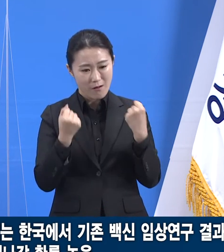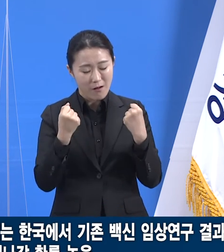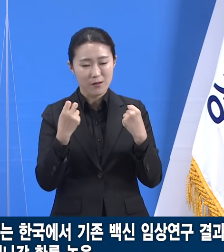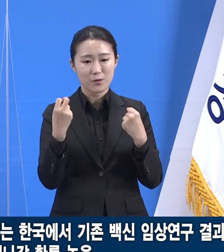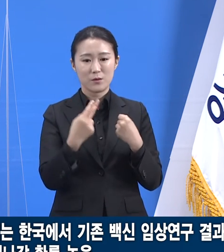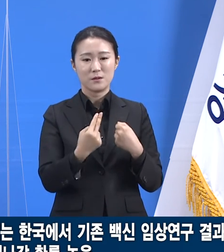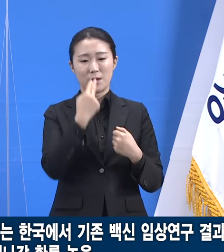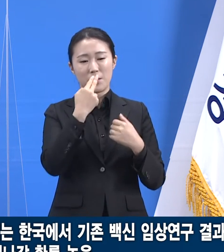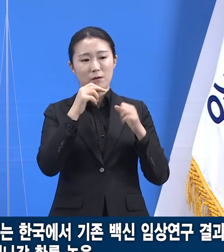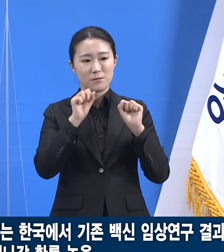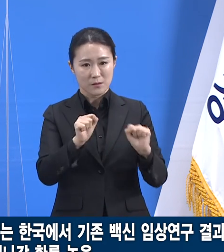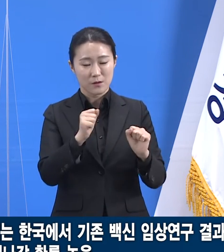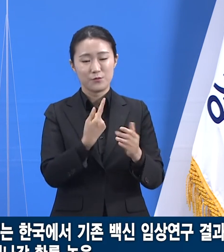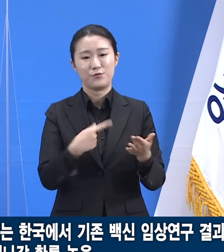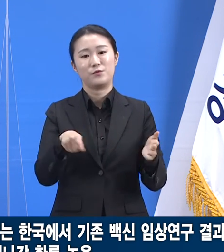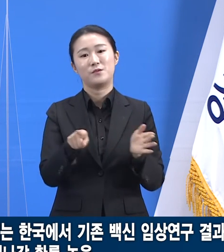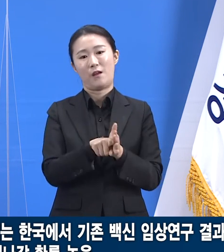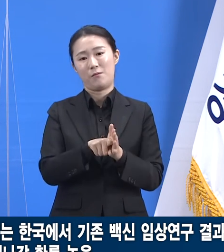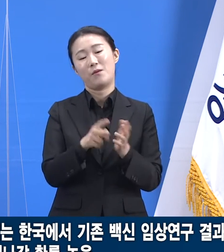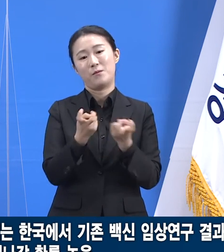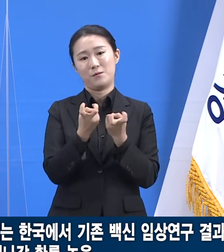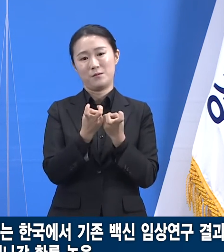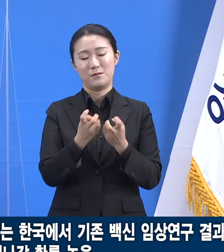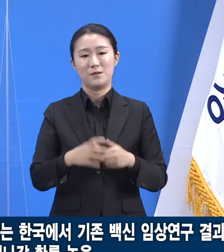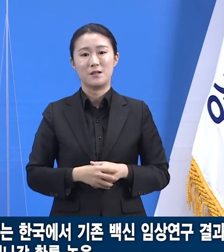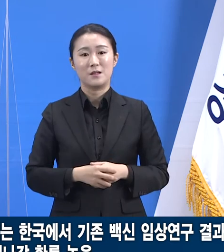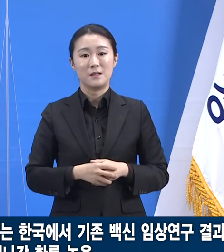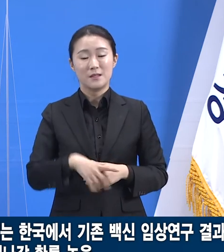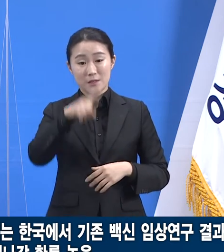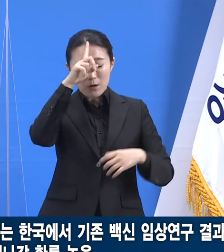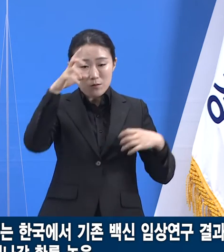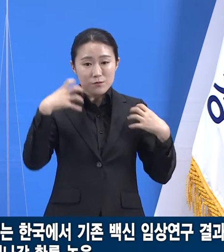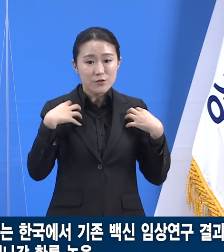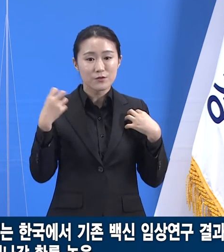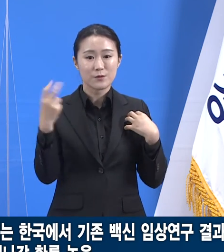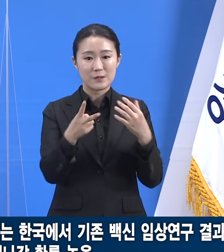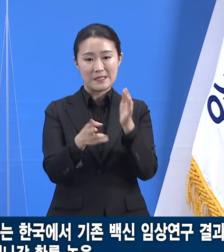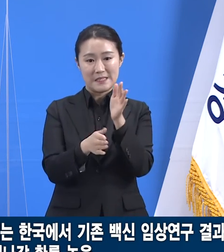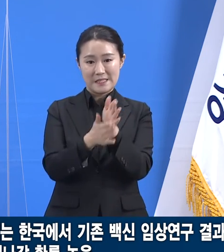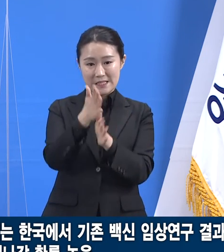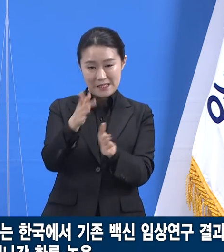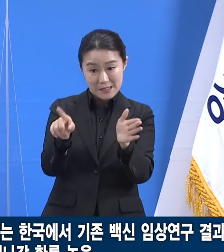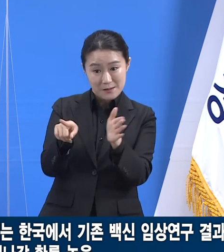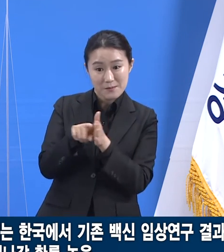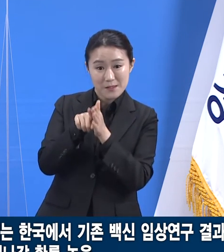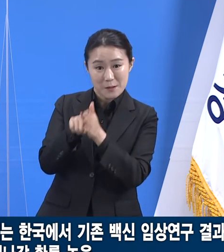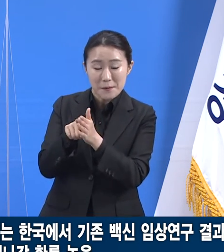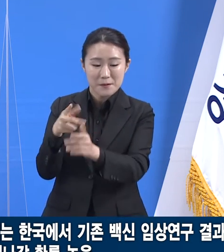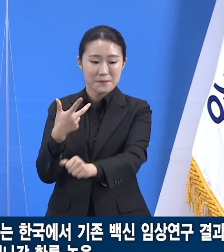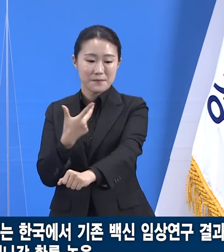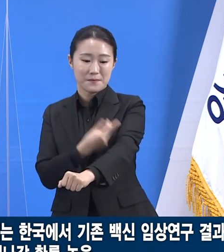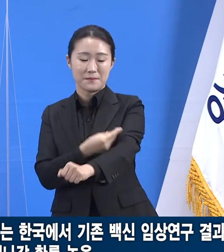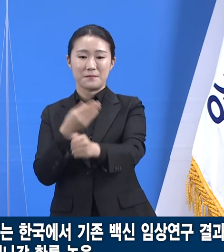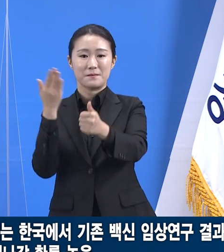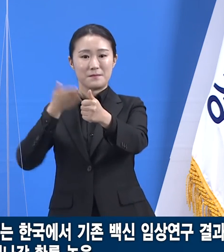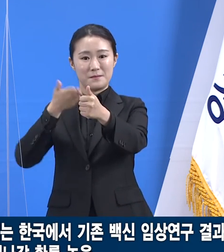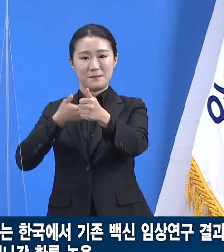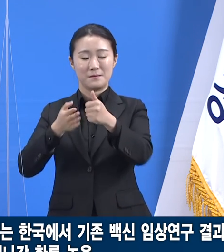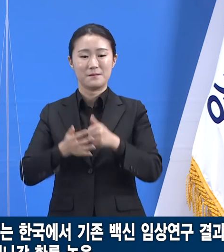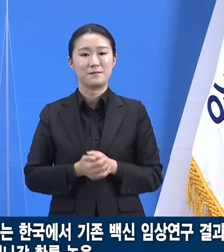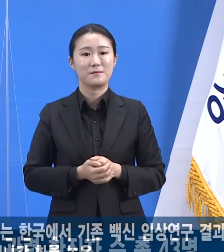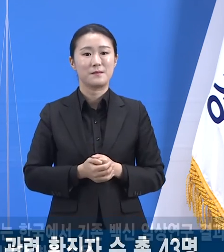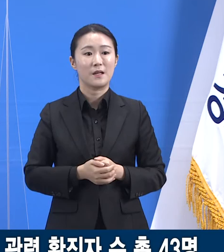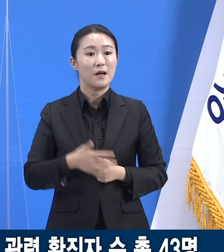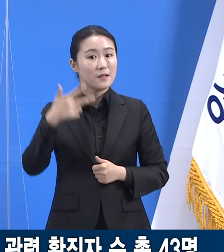되신 도민들께서는 정부와 지자체를 믿고 접종받아 주십시오. 여주시 농산물